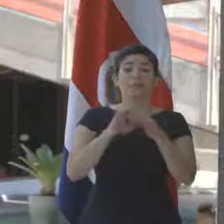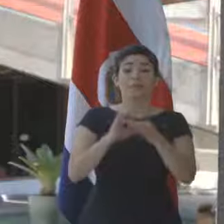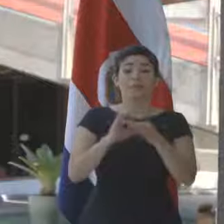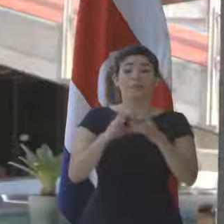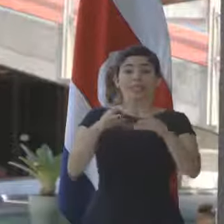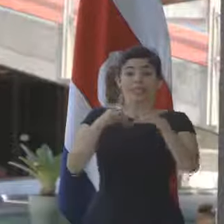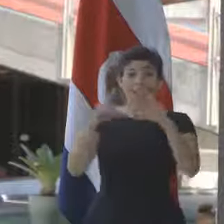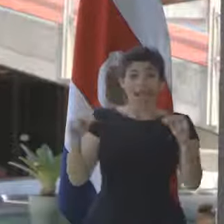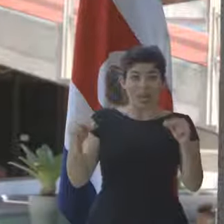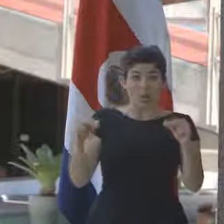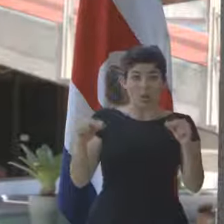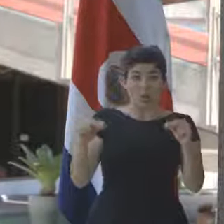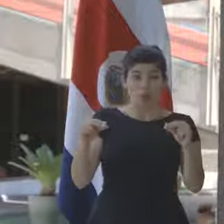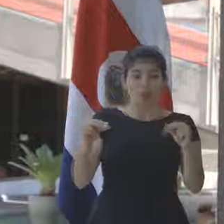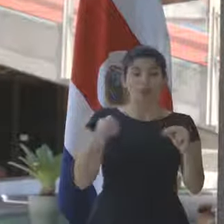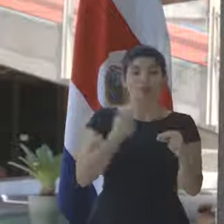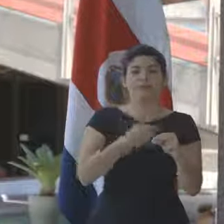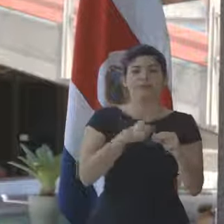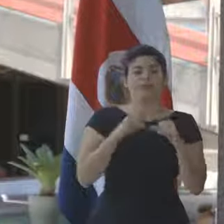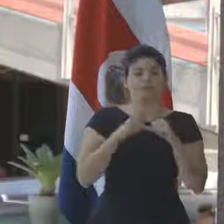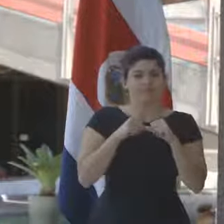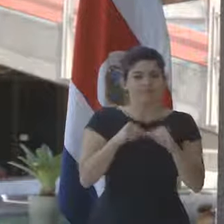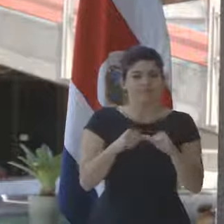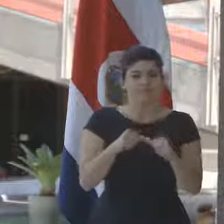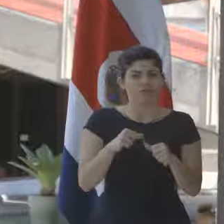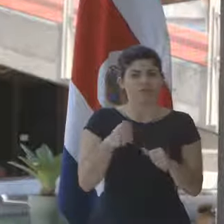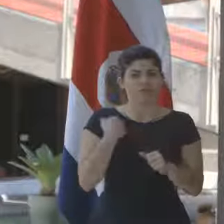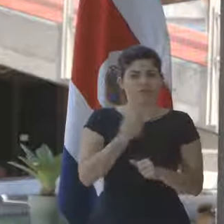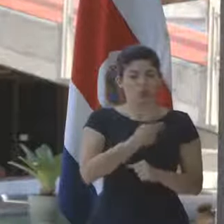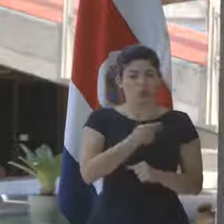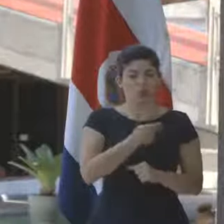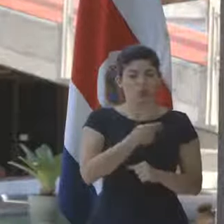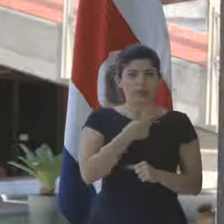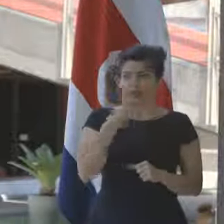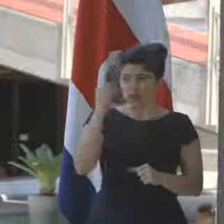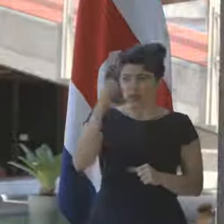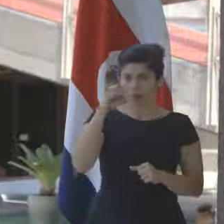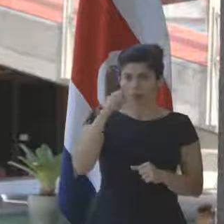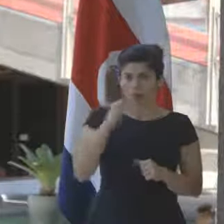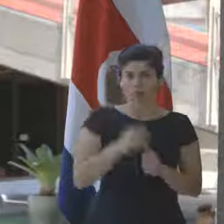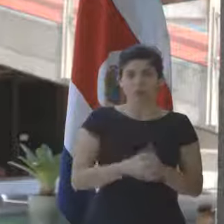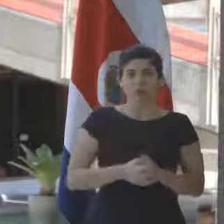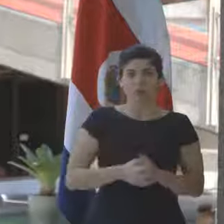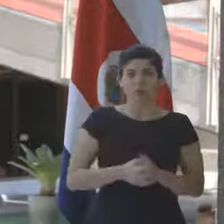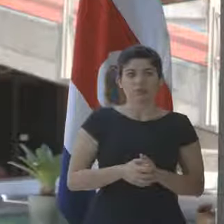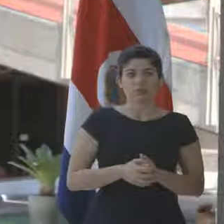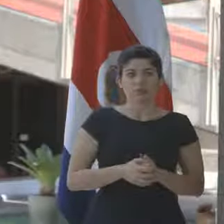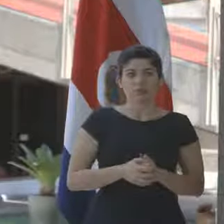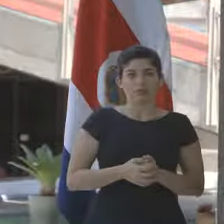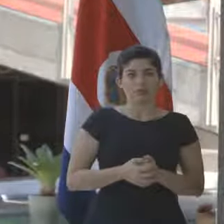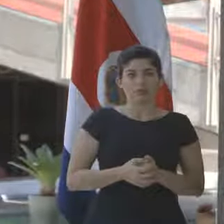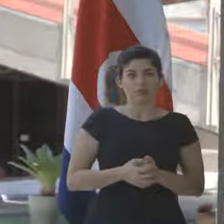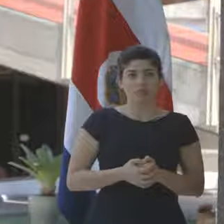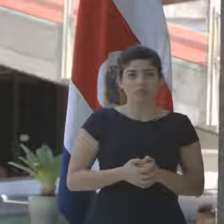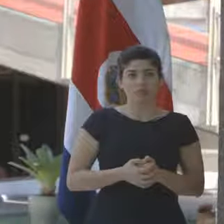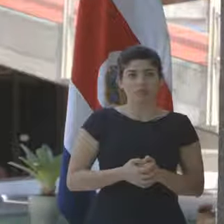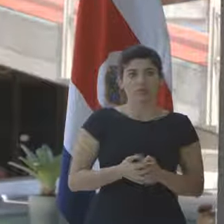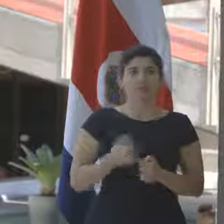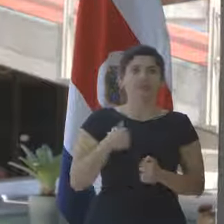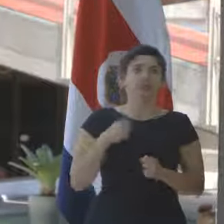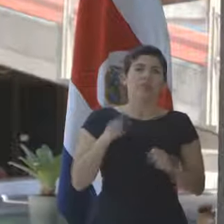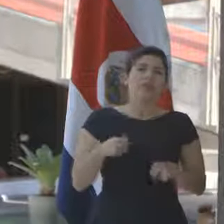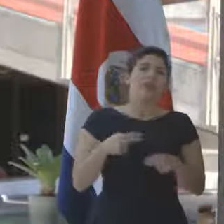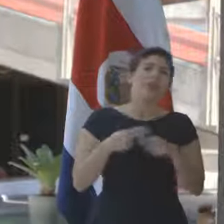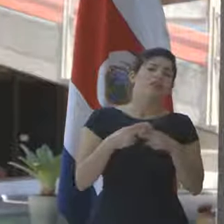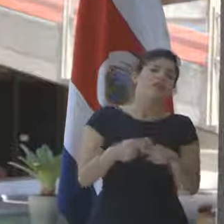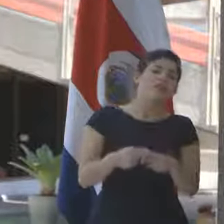con Nicaragua, hemos mantenido una posición, llamaría yo,